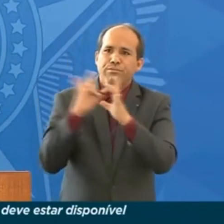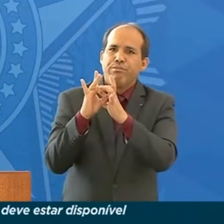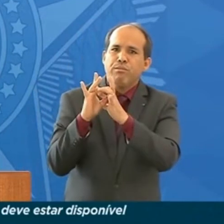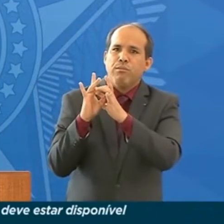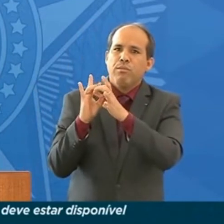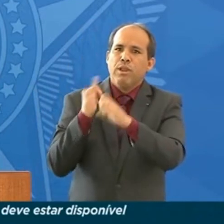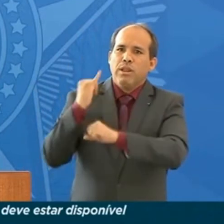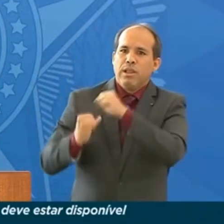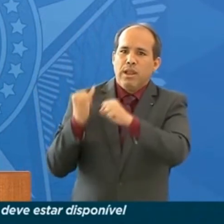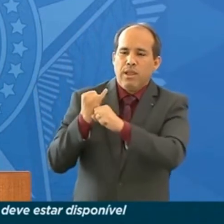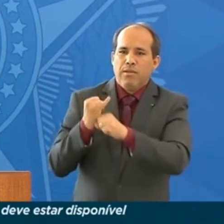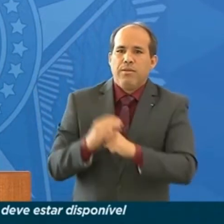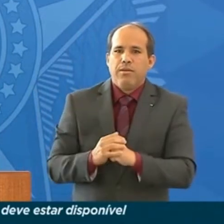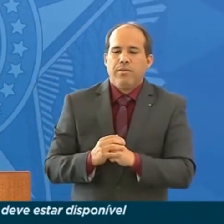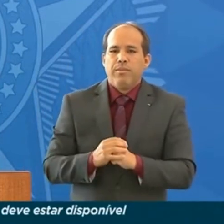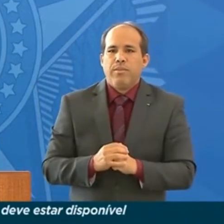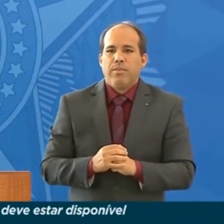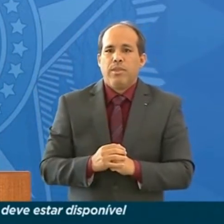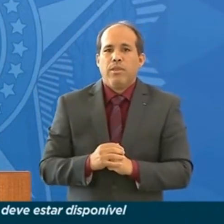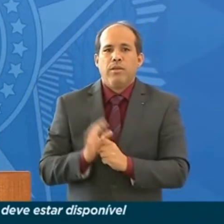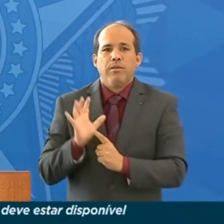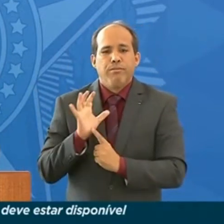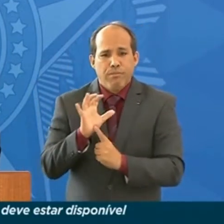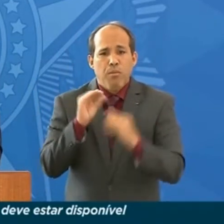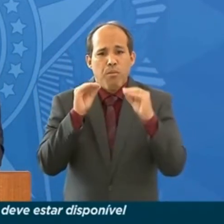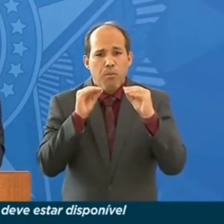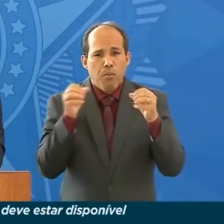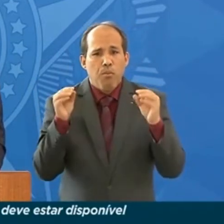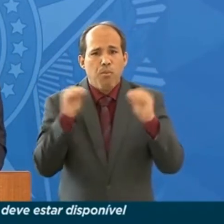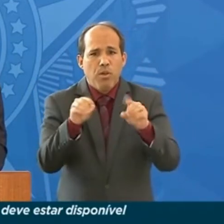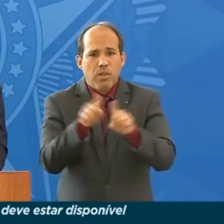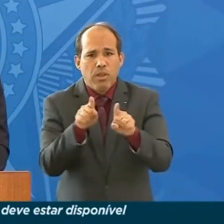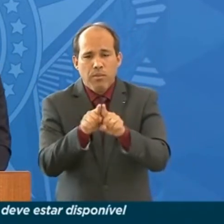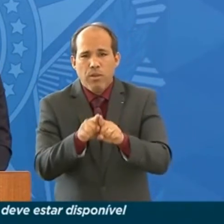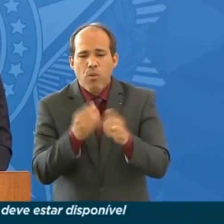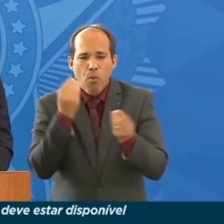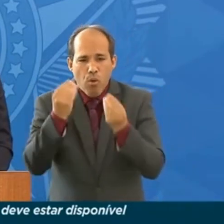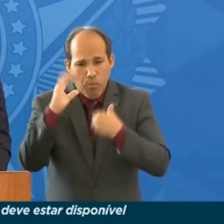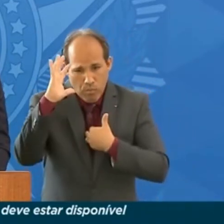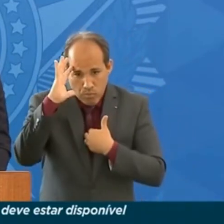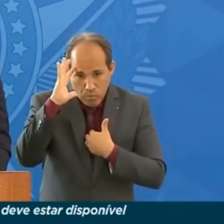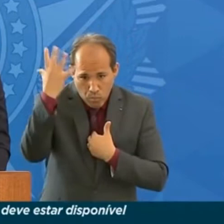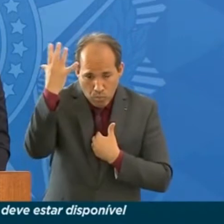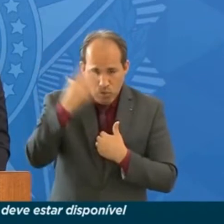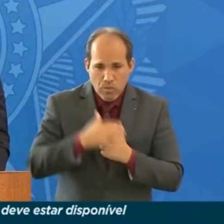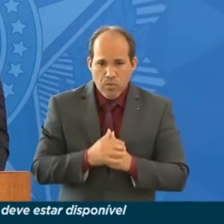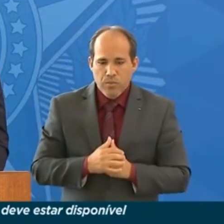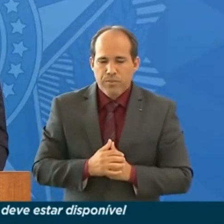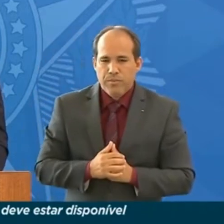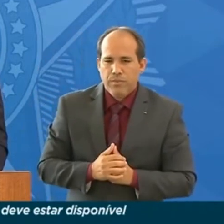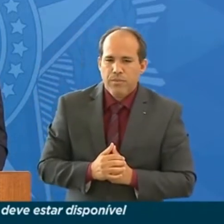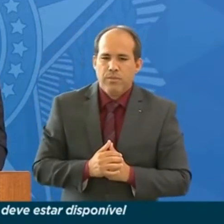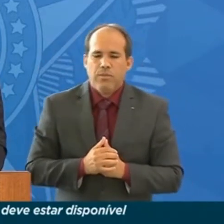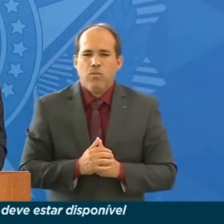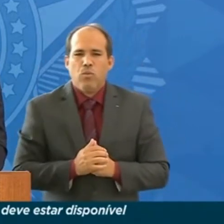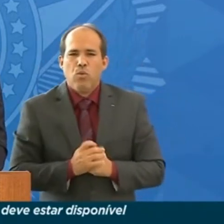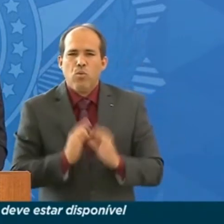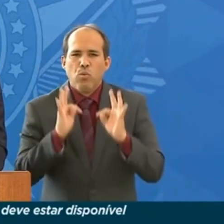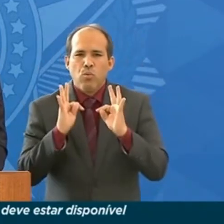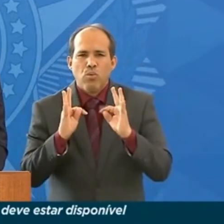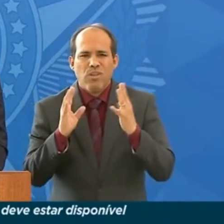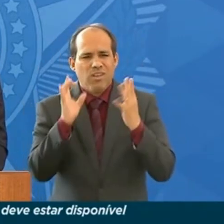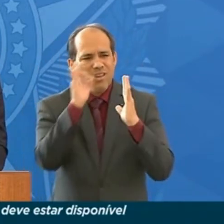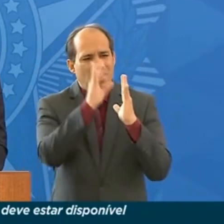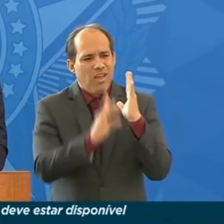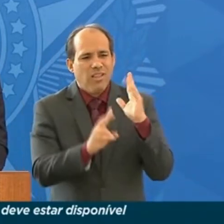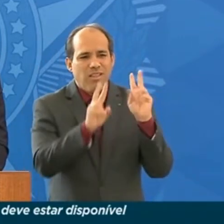Nós mantivemos a solução para a banda C e todos esses pontos